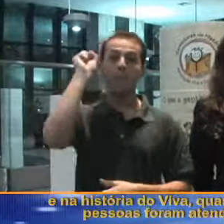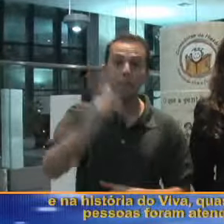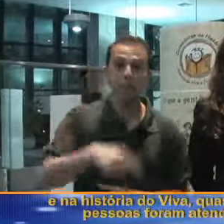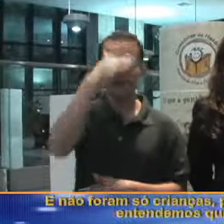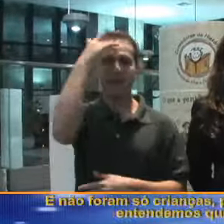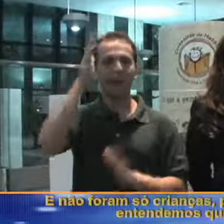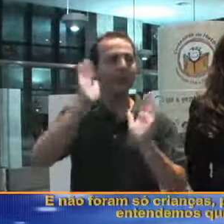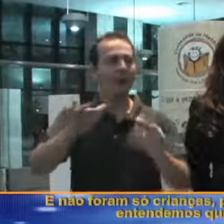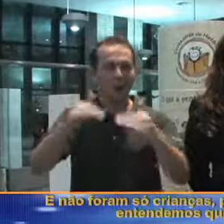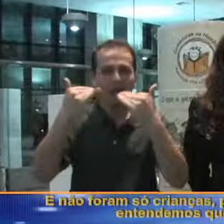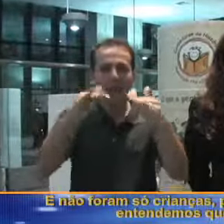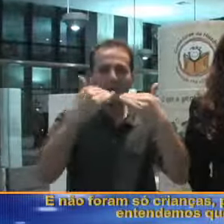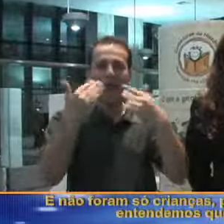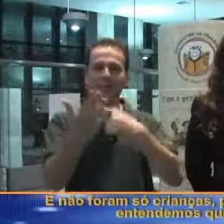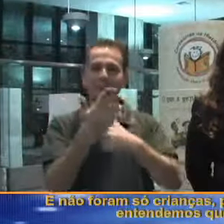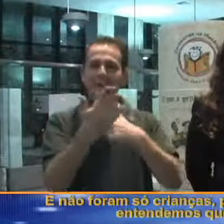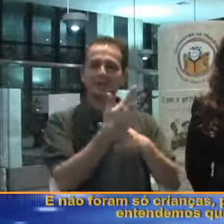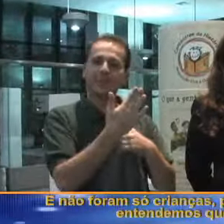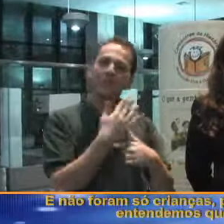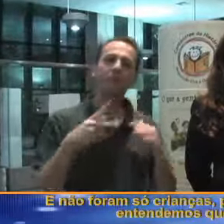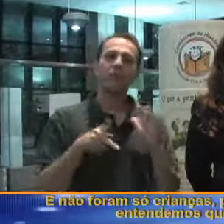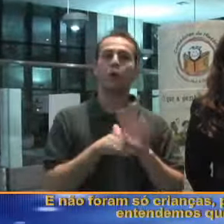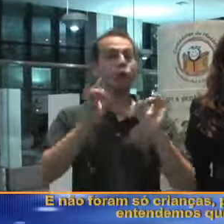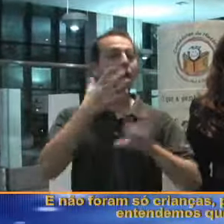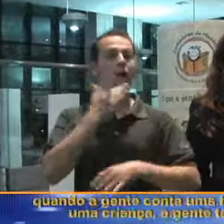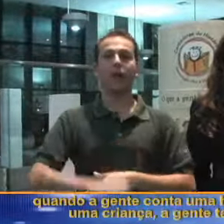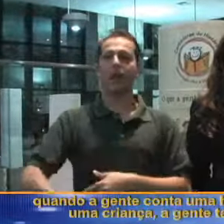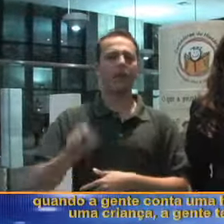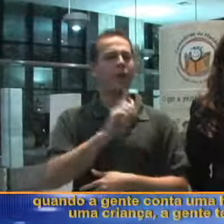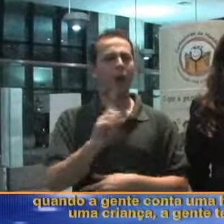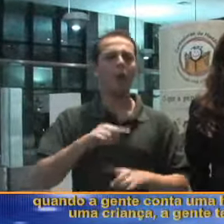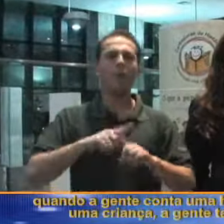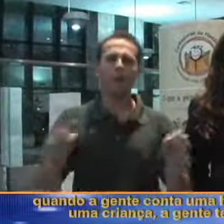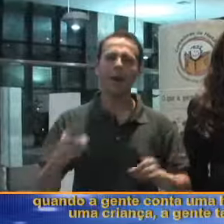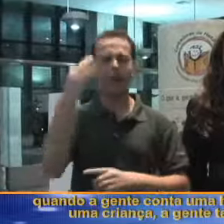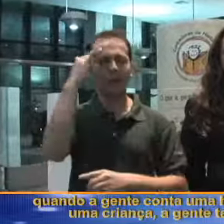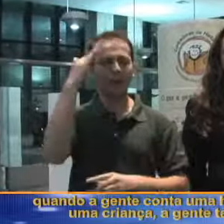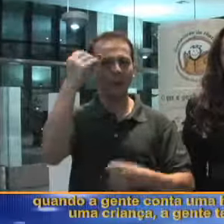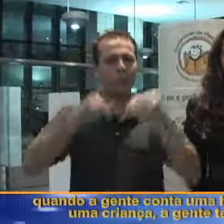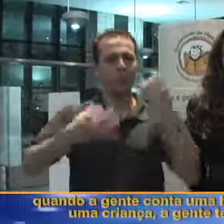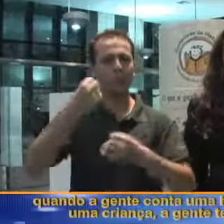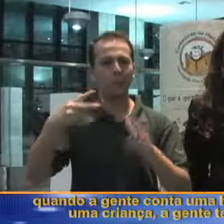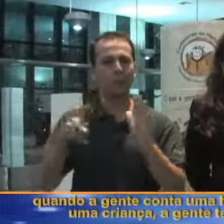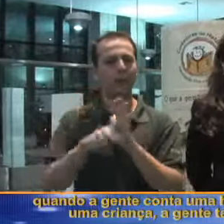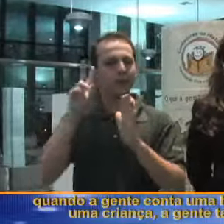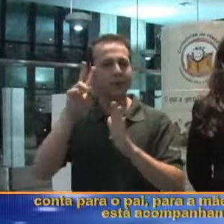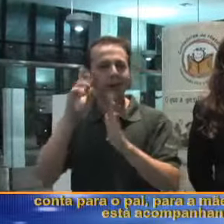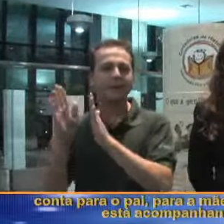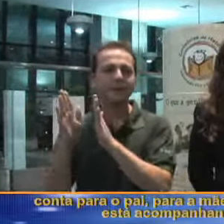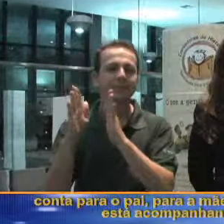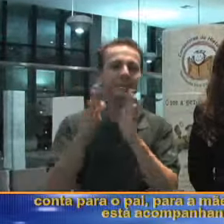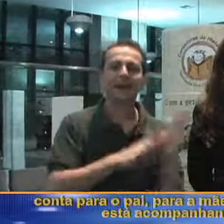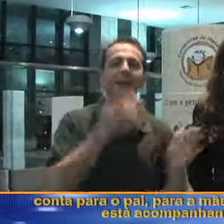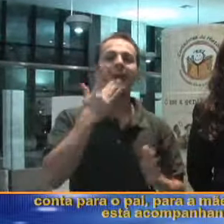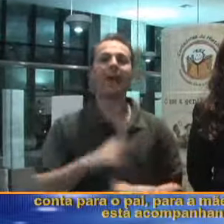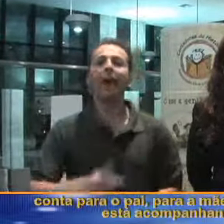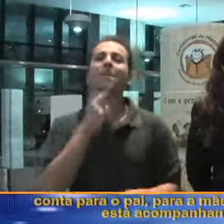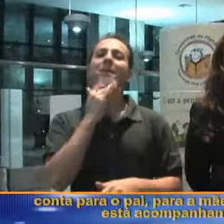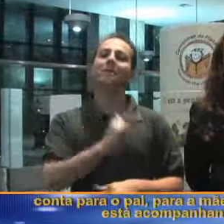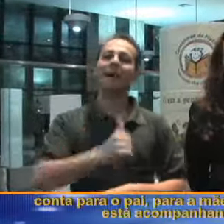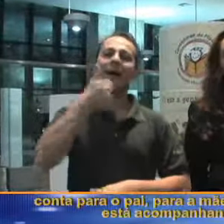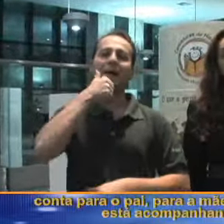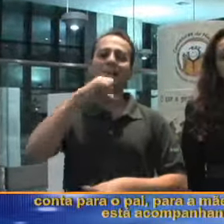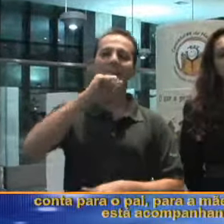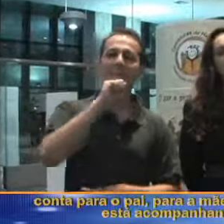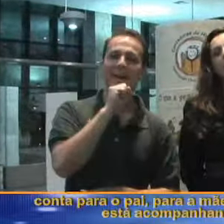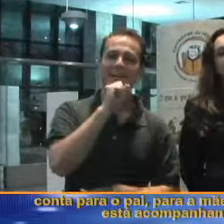atendidas. Se não, foram só crianças, porque nós entendemos que, quando a gente conta uma história para uma criança, a gente também conta para o pai, para a